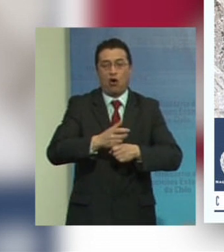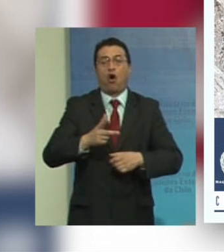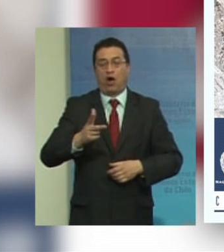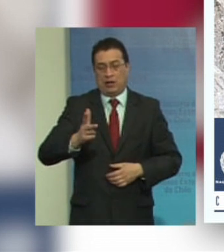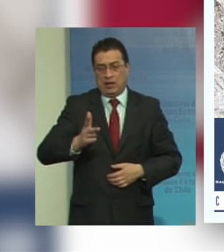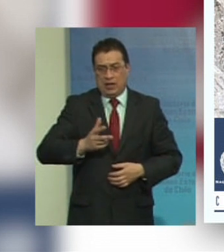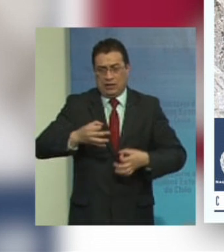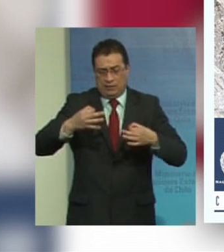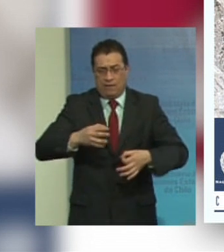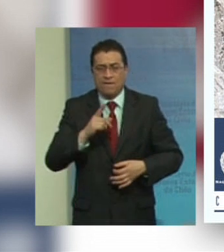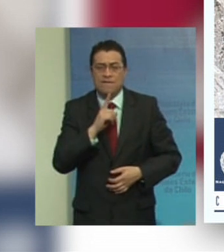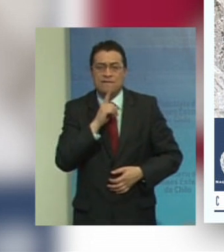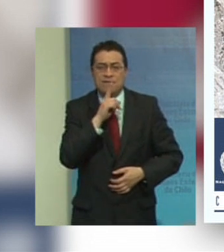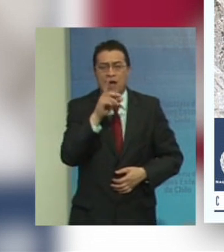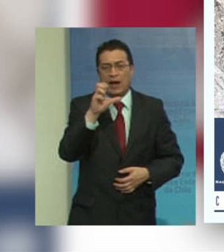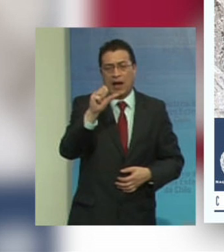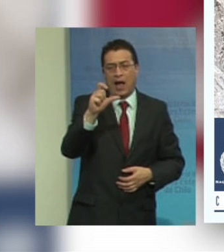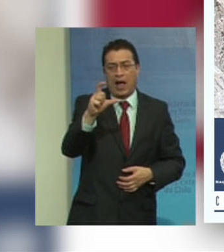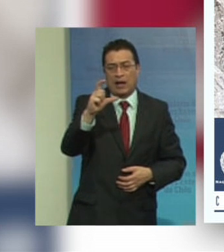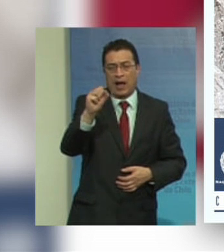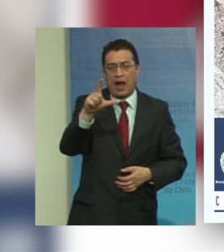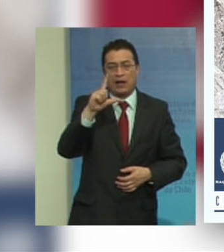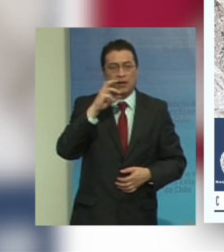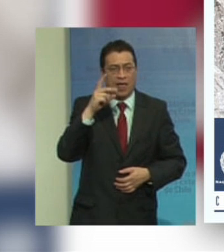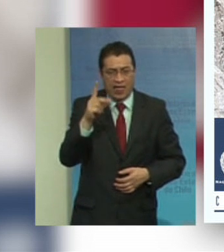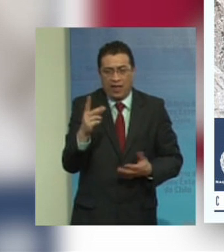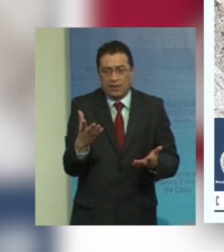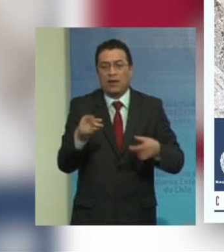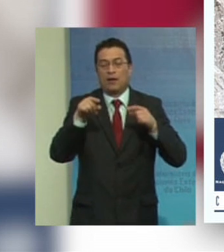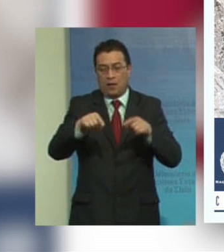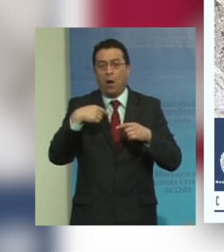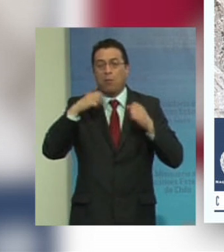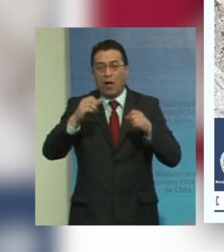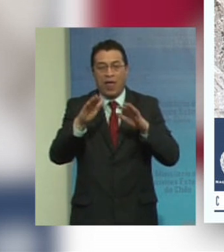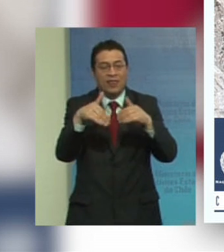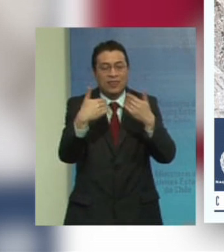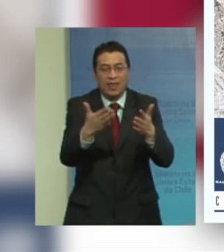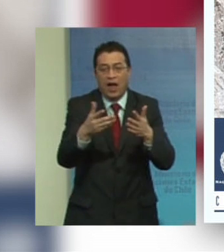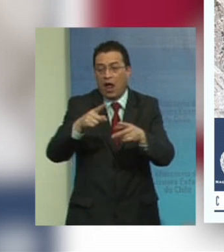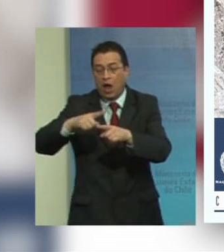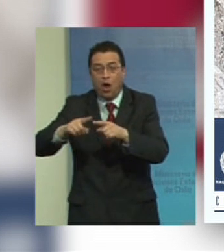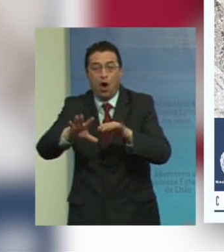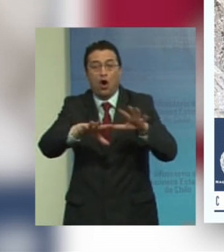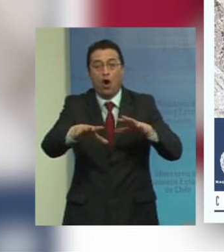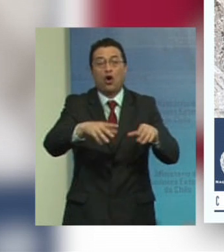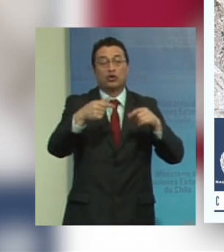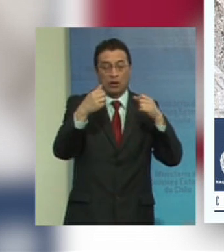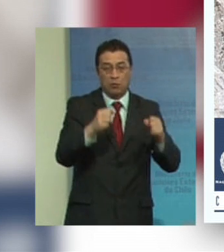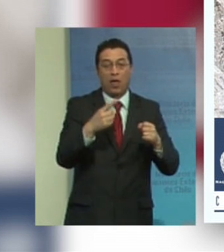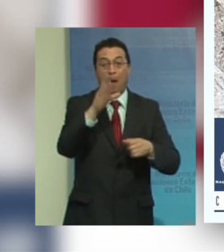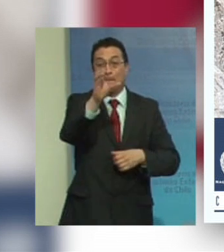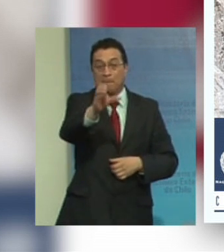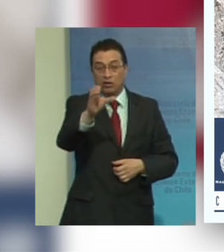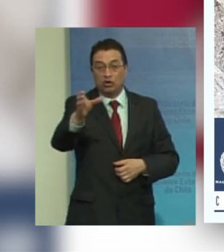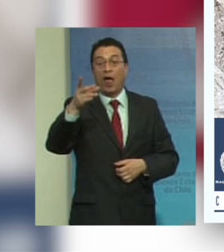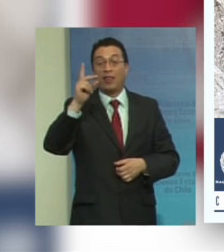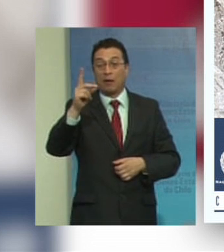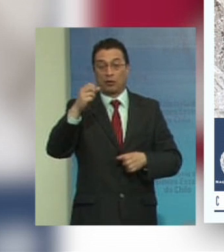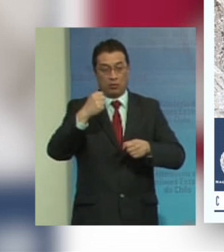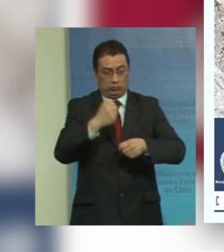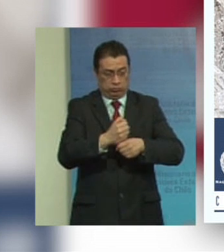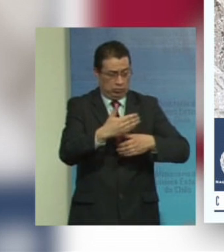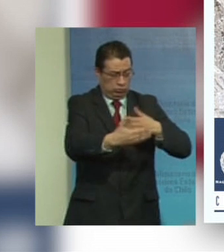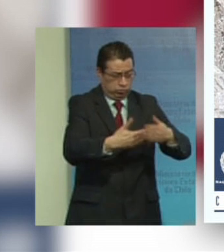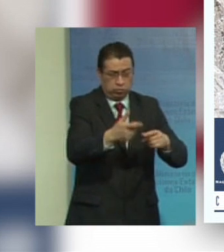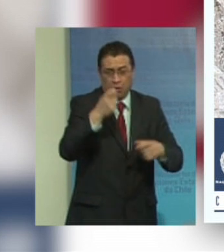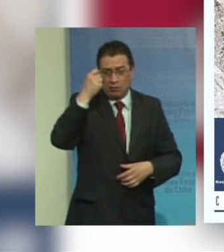y un empleo que sea capaz exactamente de crear de las condiciones para que las personas con discapacidad ejerzan todas sus